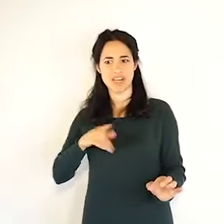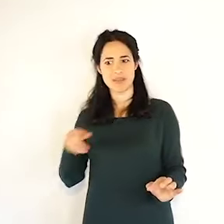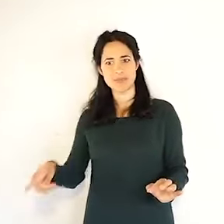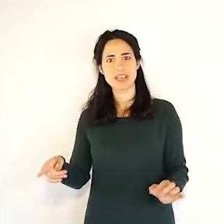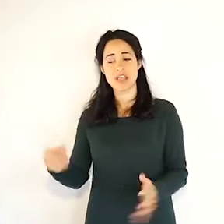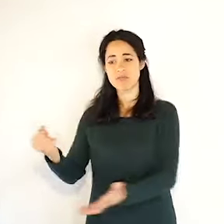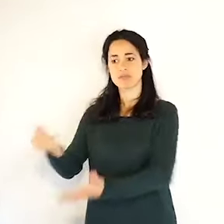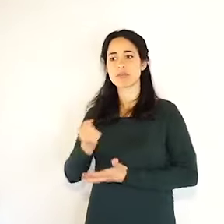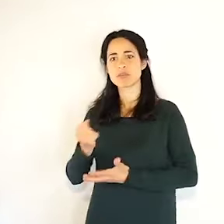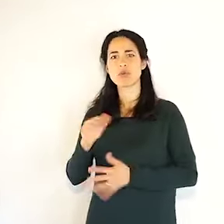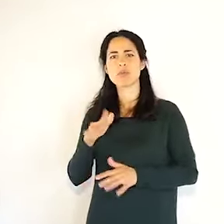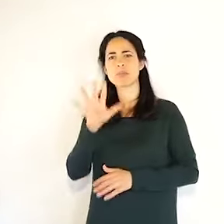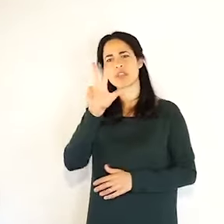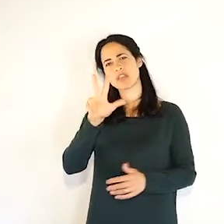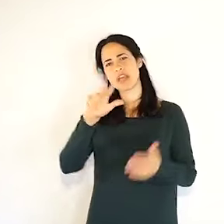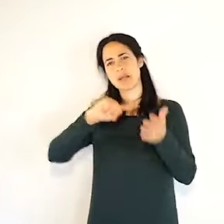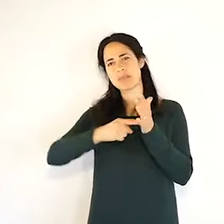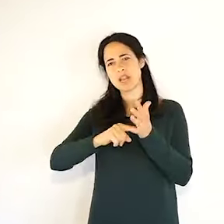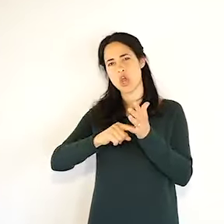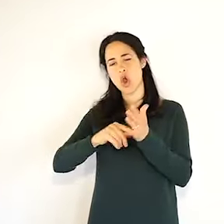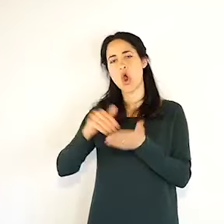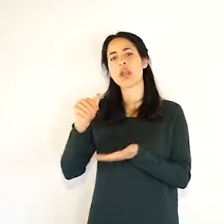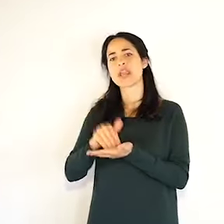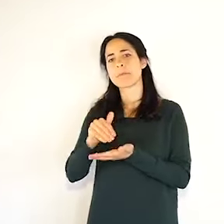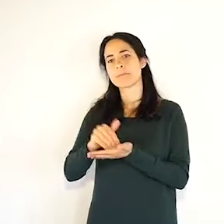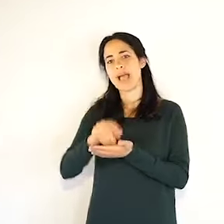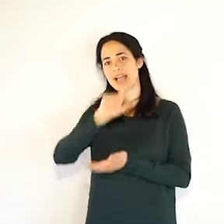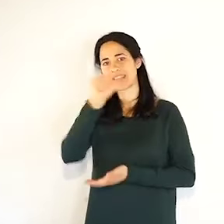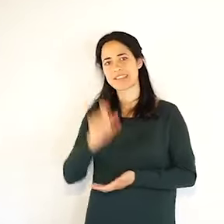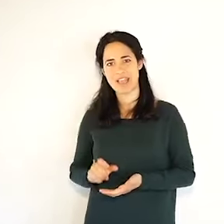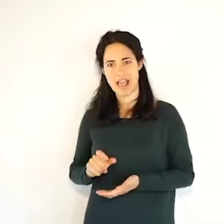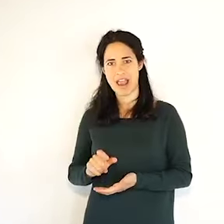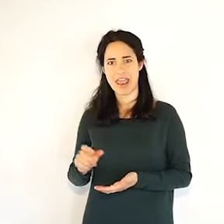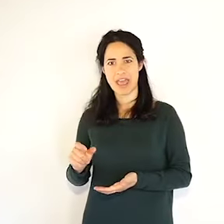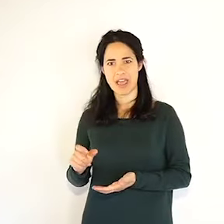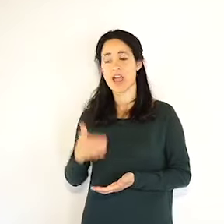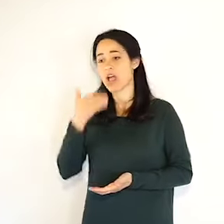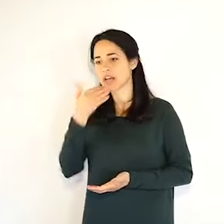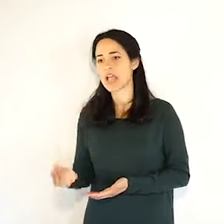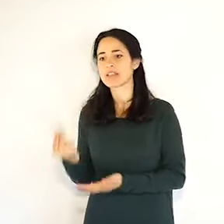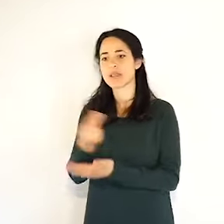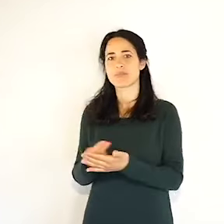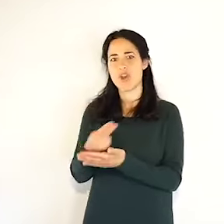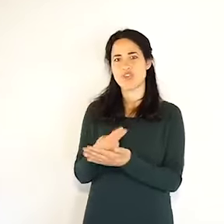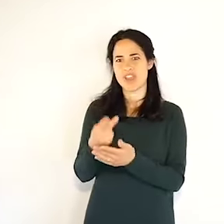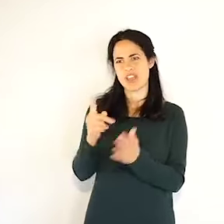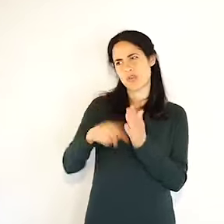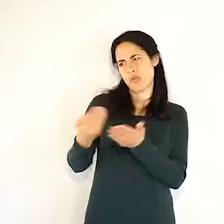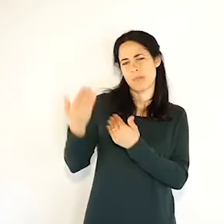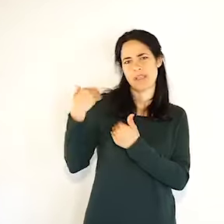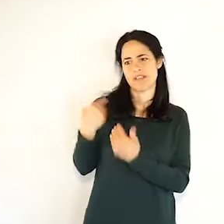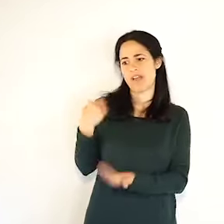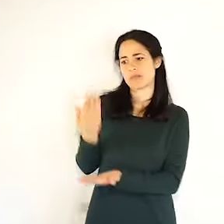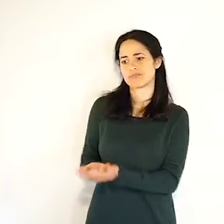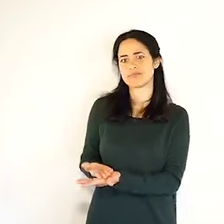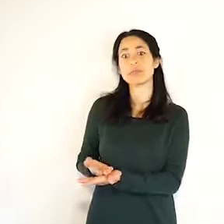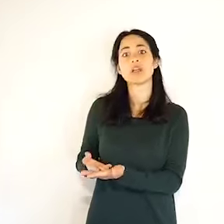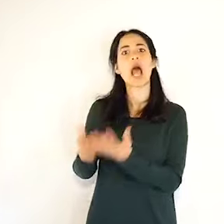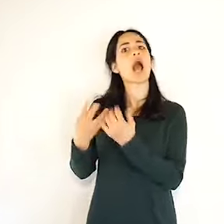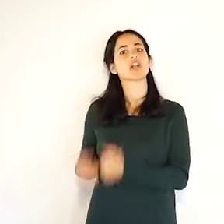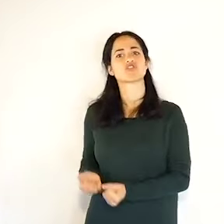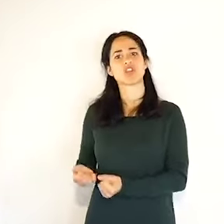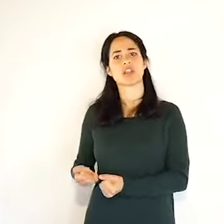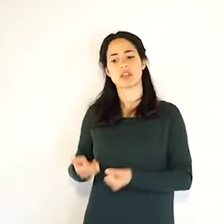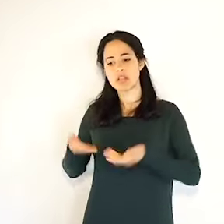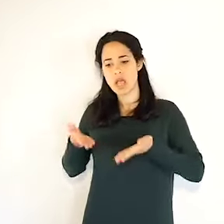nella tesoreria della regione Emilia-Romagna, è una rete che funziona e lavora per tutti